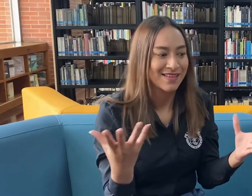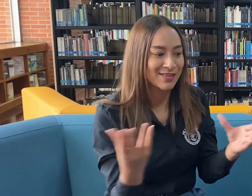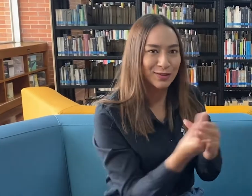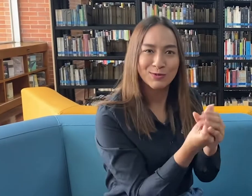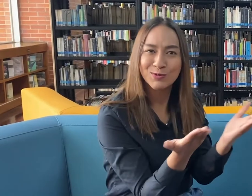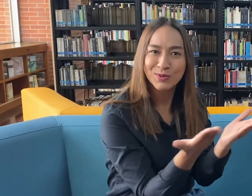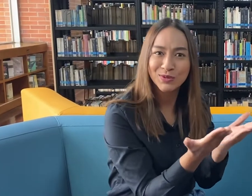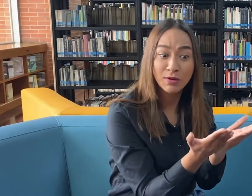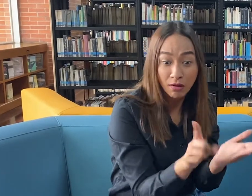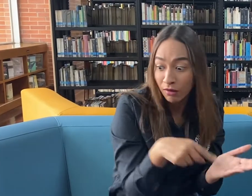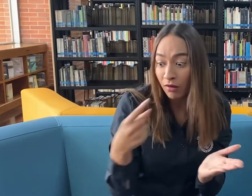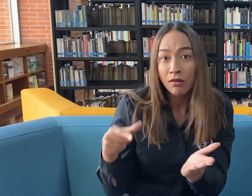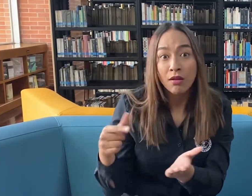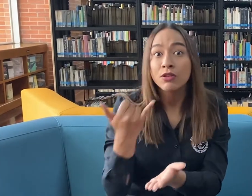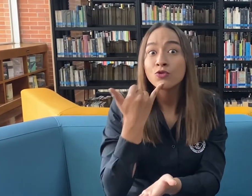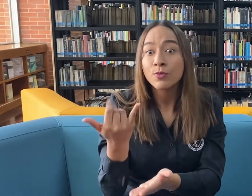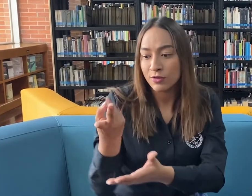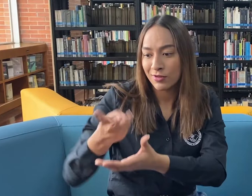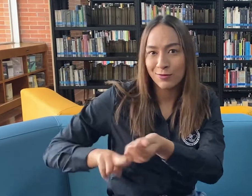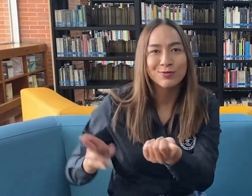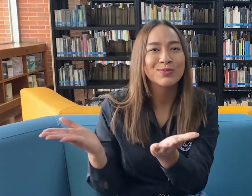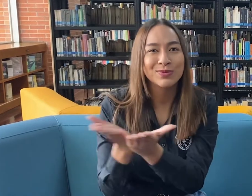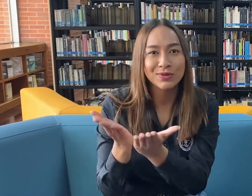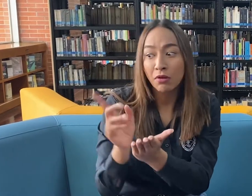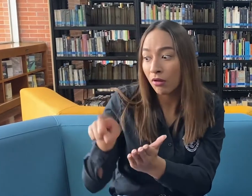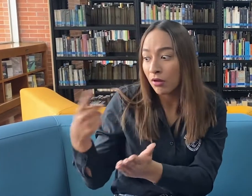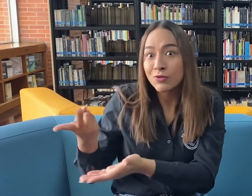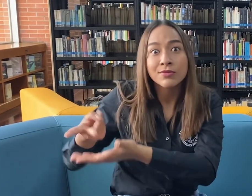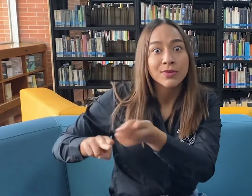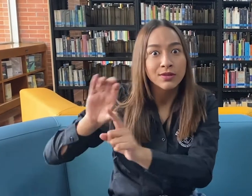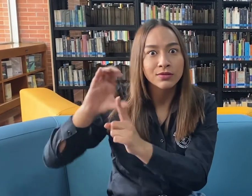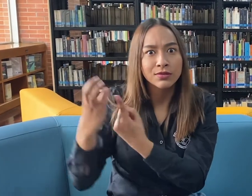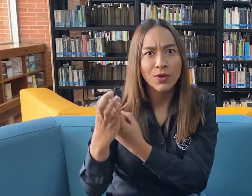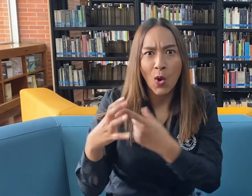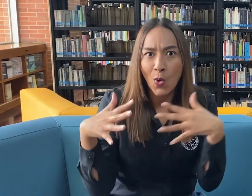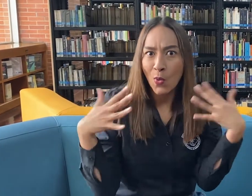Educación Inclusiva vs Educación Bilingüe Bicultural